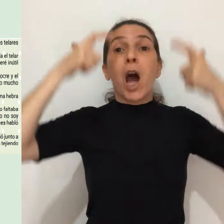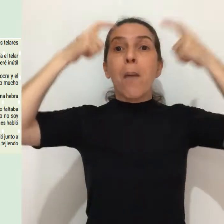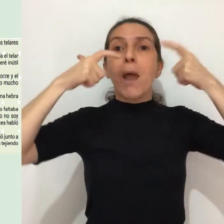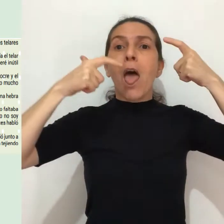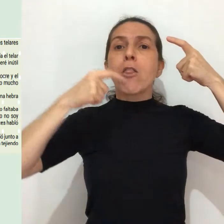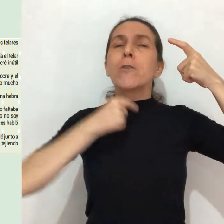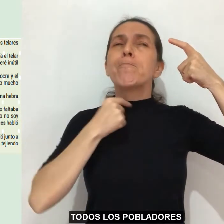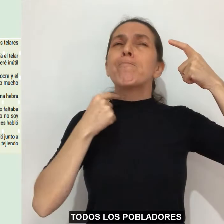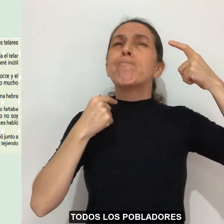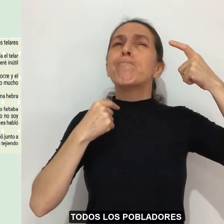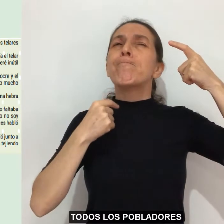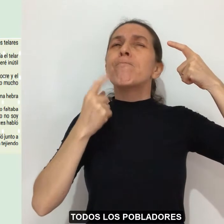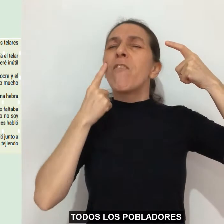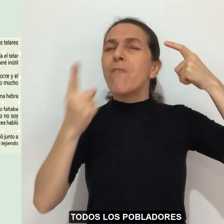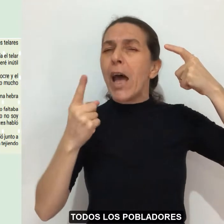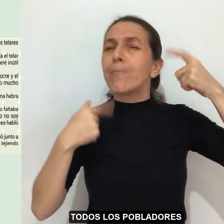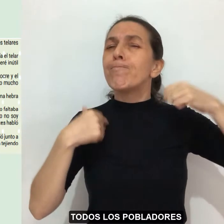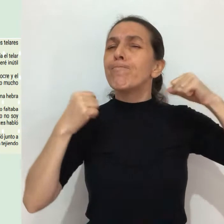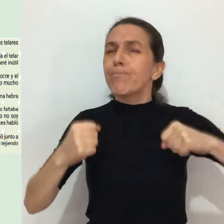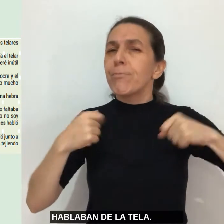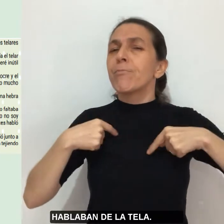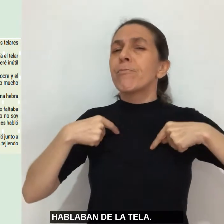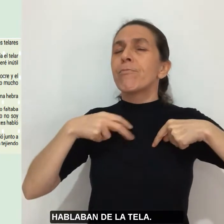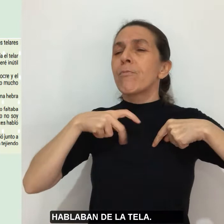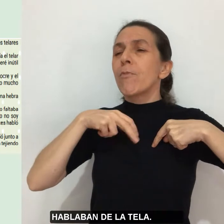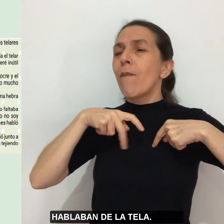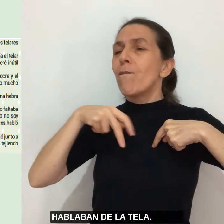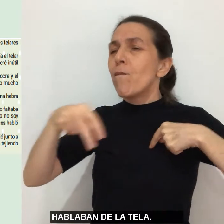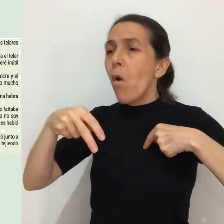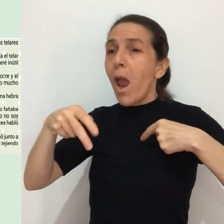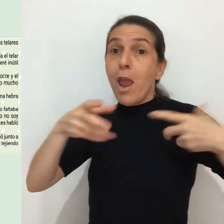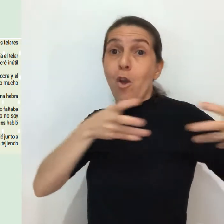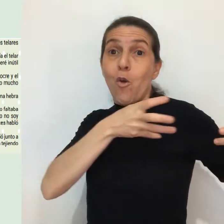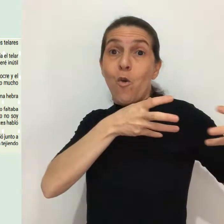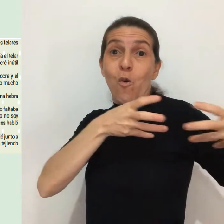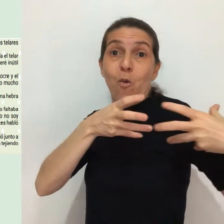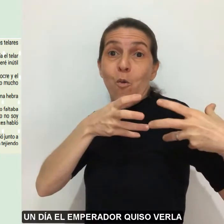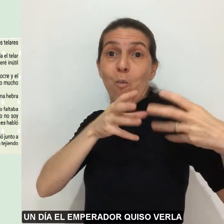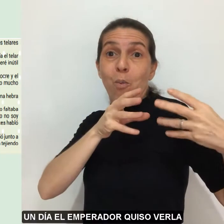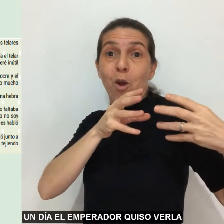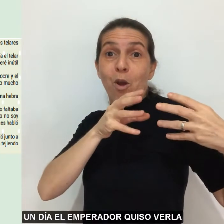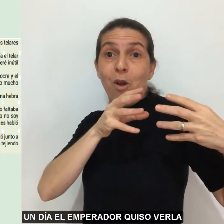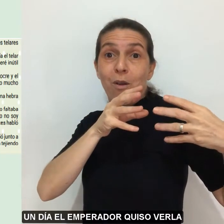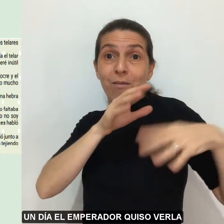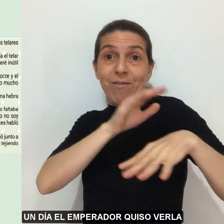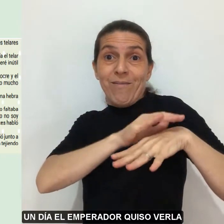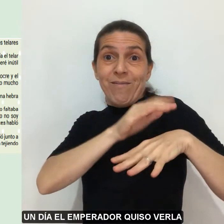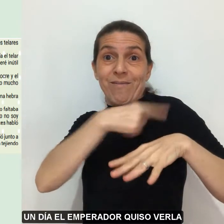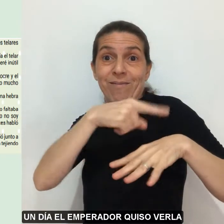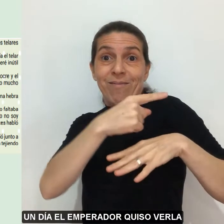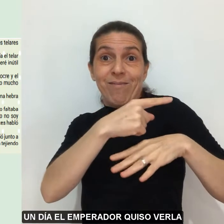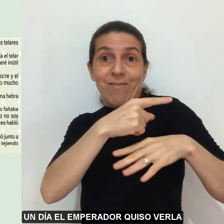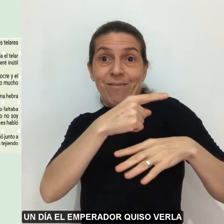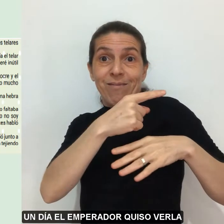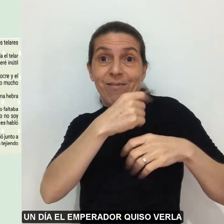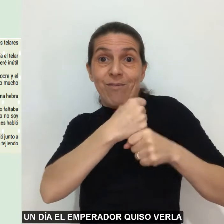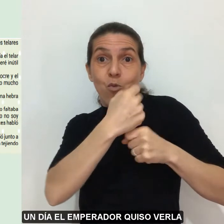Todos los pobladores hablaban de la tela. Un día el emperador quiso verla